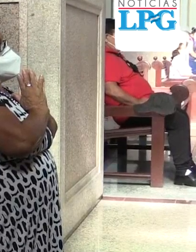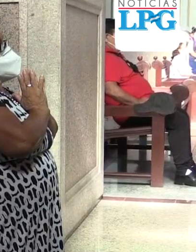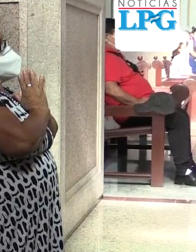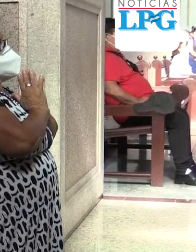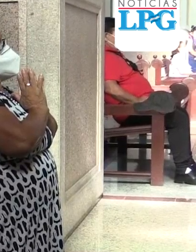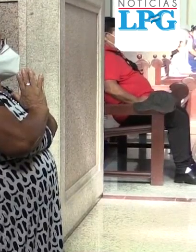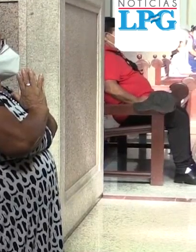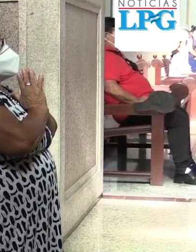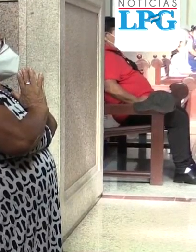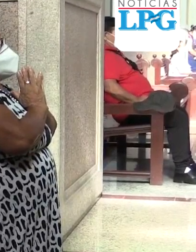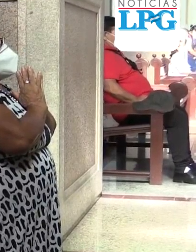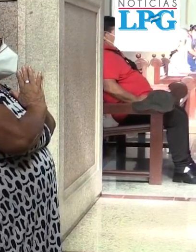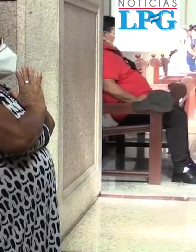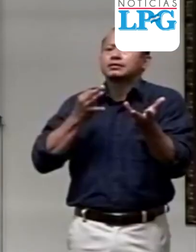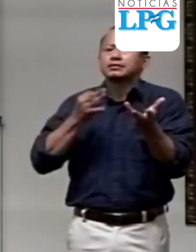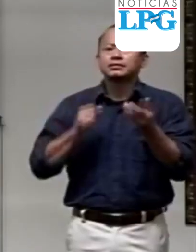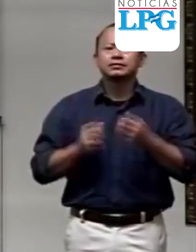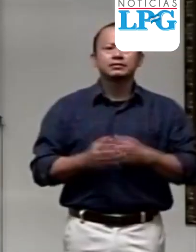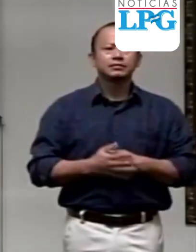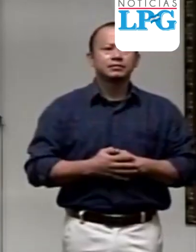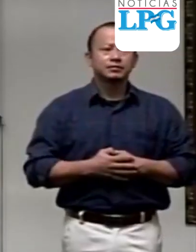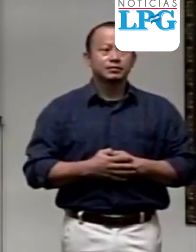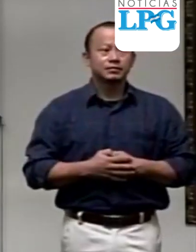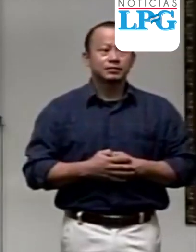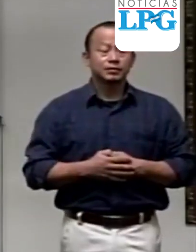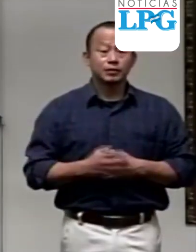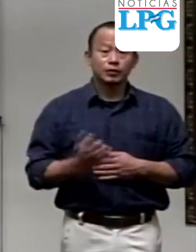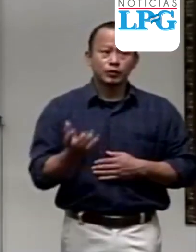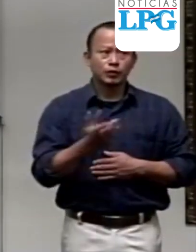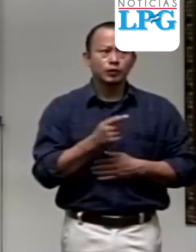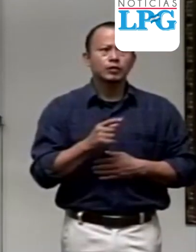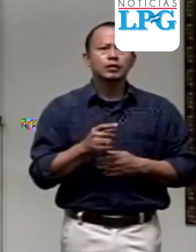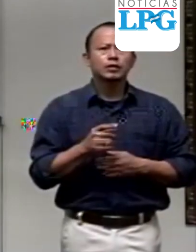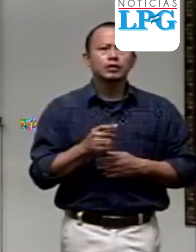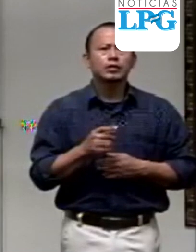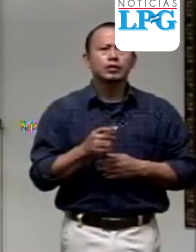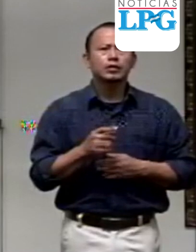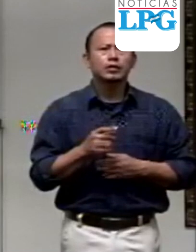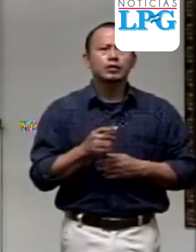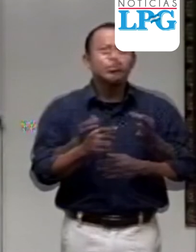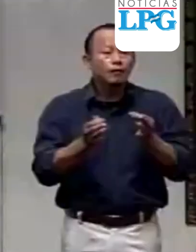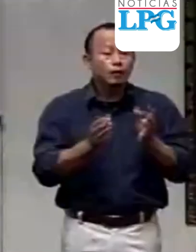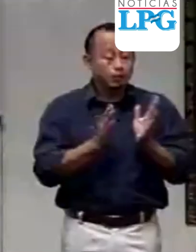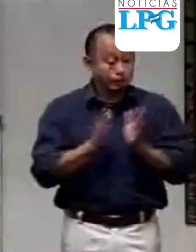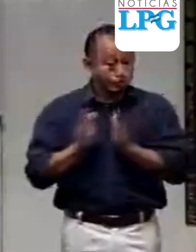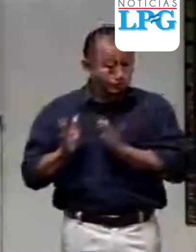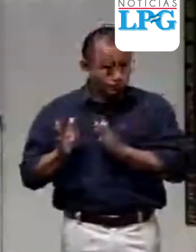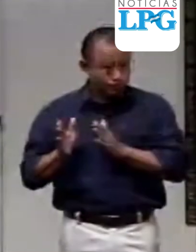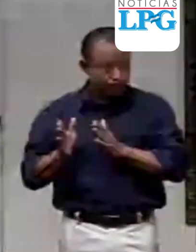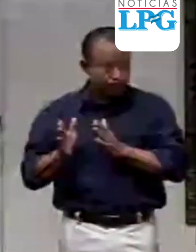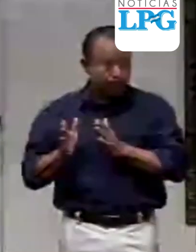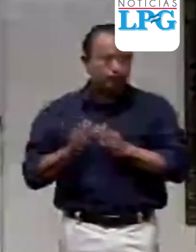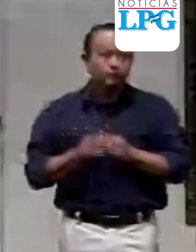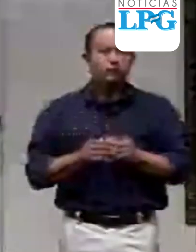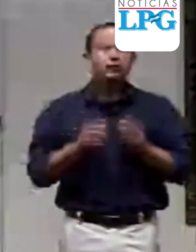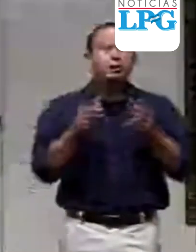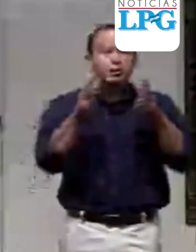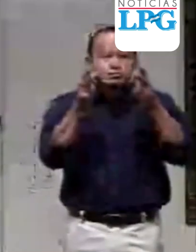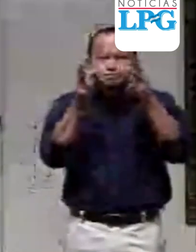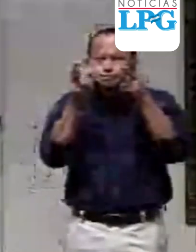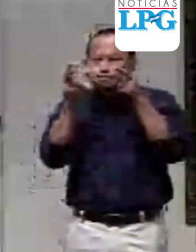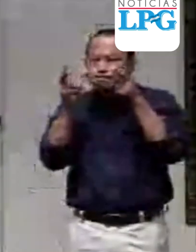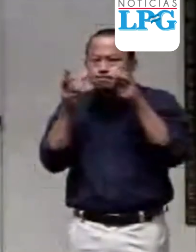total de acuerdo a las etapas establecidas. Lo estamos haciendo de manera ordenada y gradual, observando